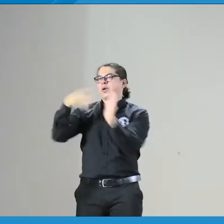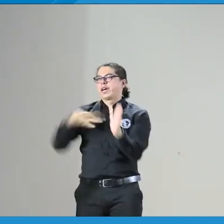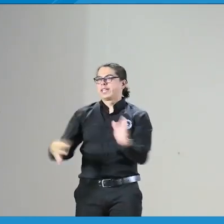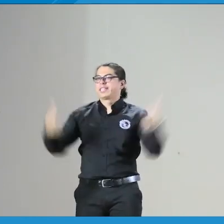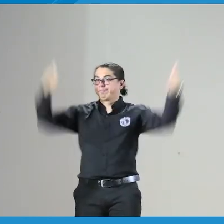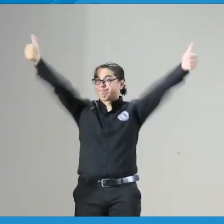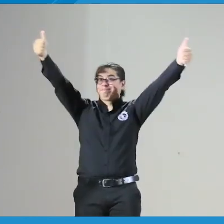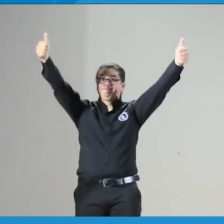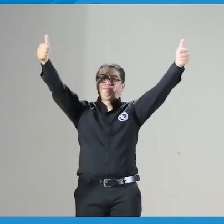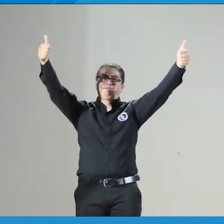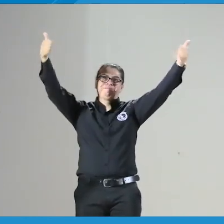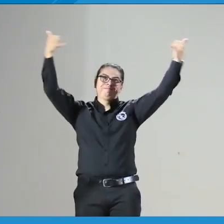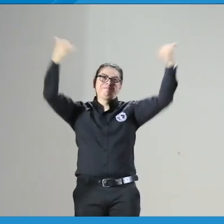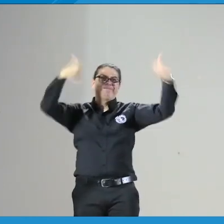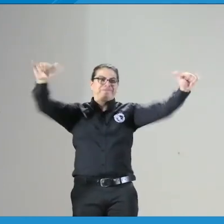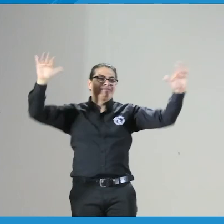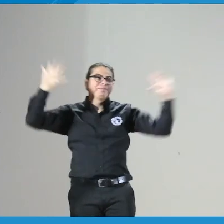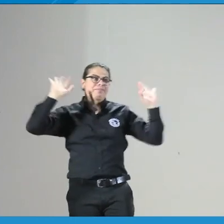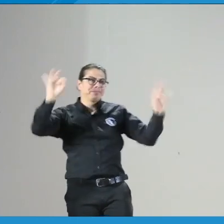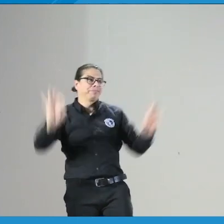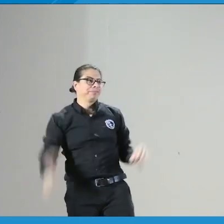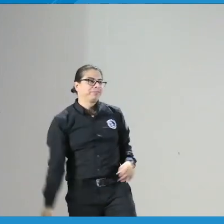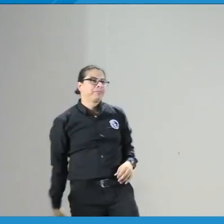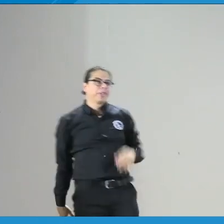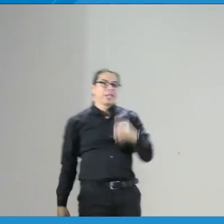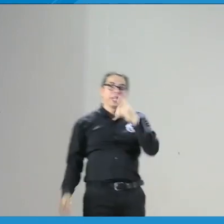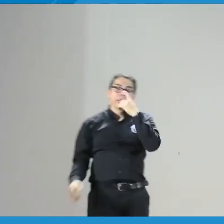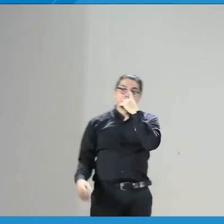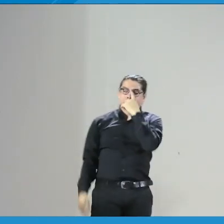ya lo queríamos pero ya lo sabíamos con la nueva versión